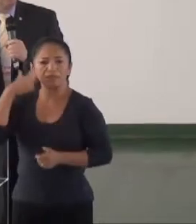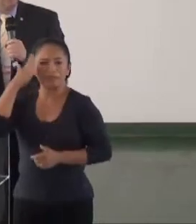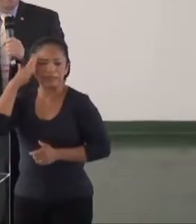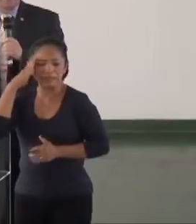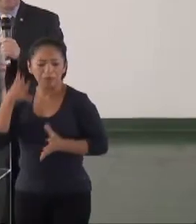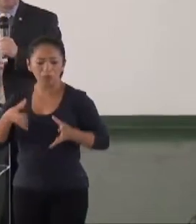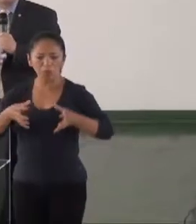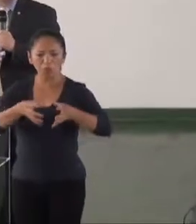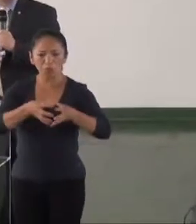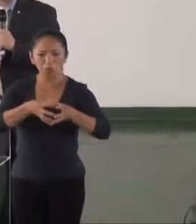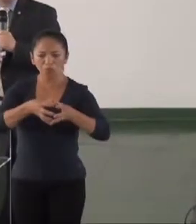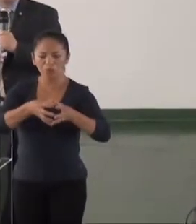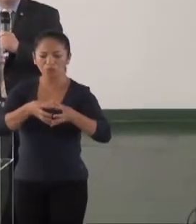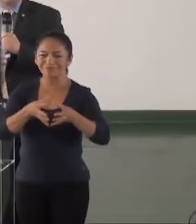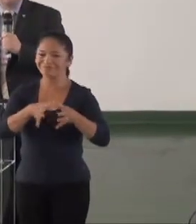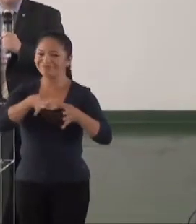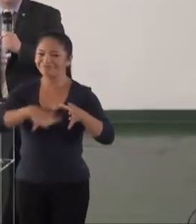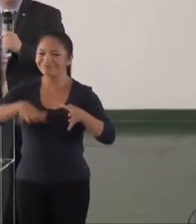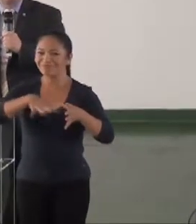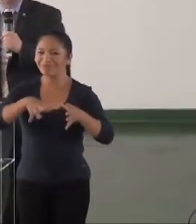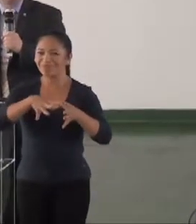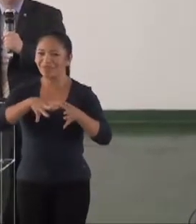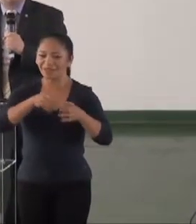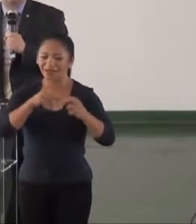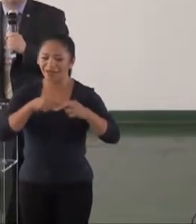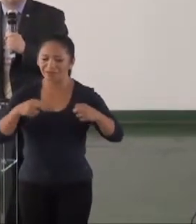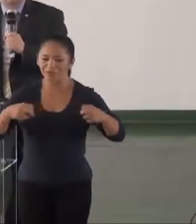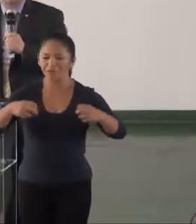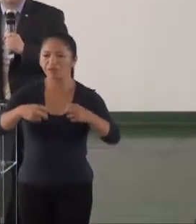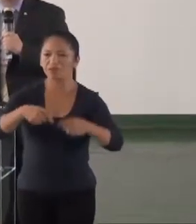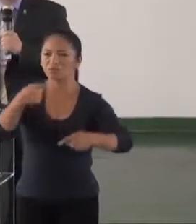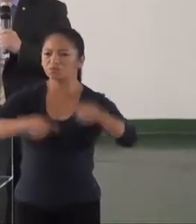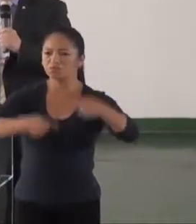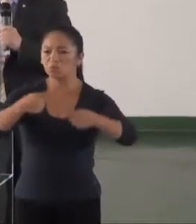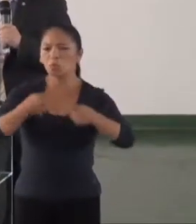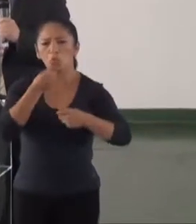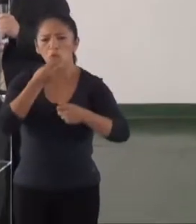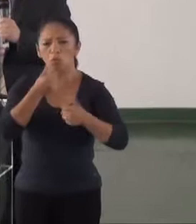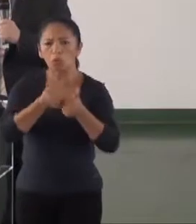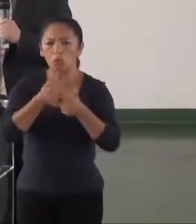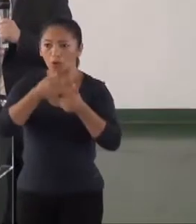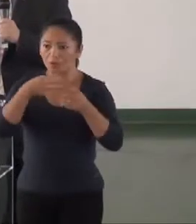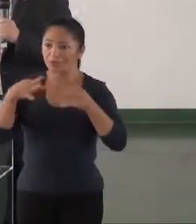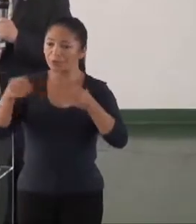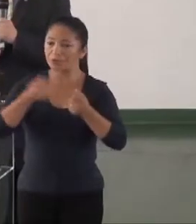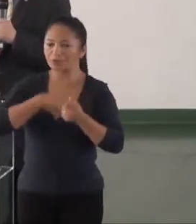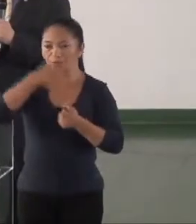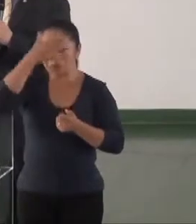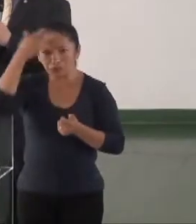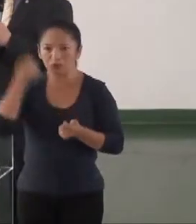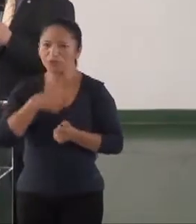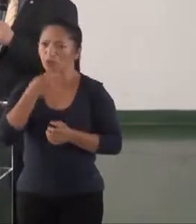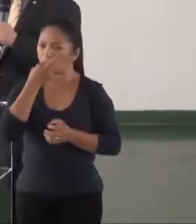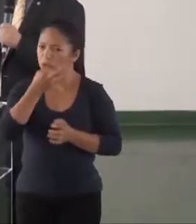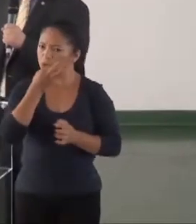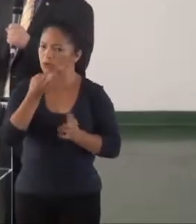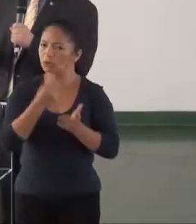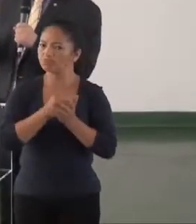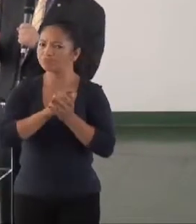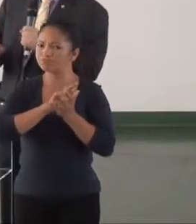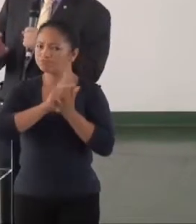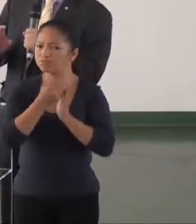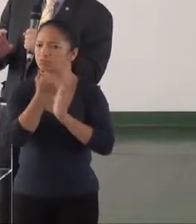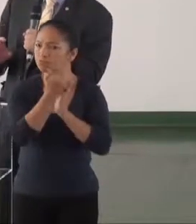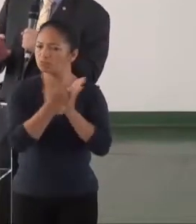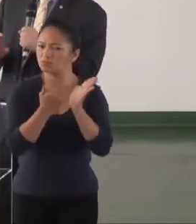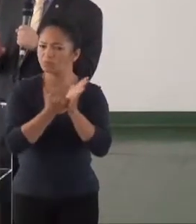grupo houve uma participação de grande qualidade, mas quantitativamente pequena,